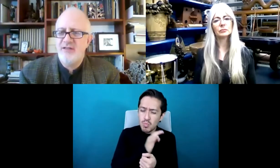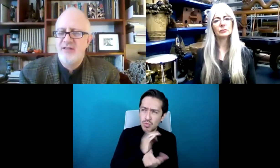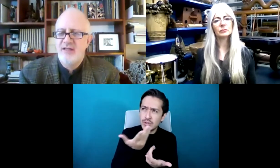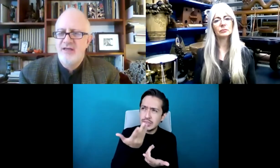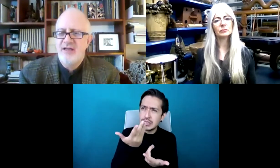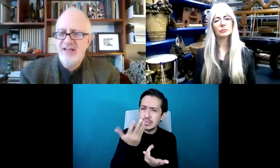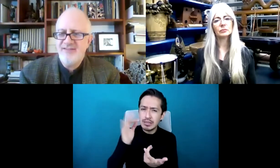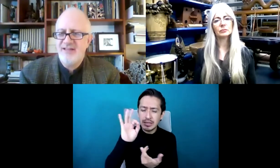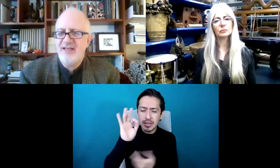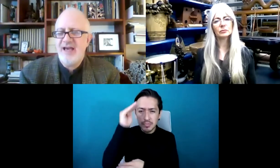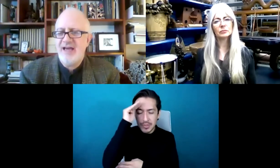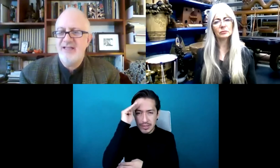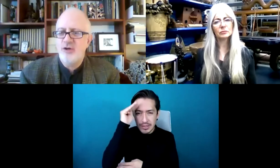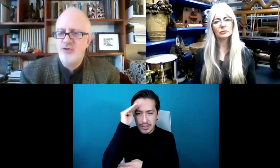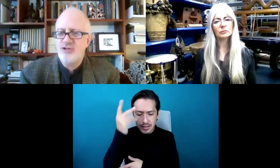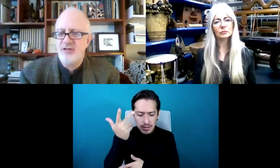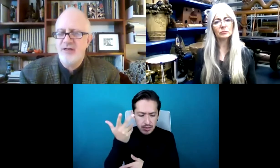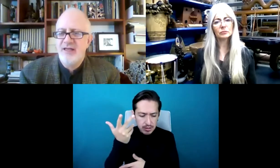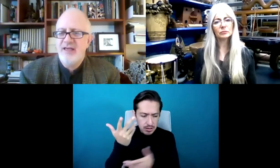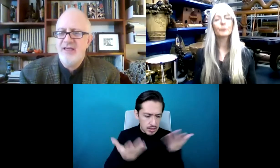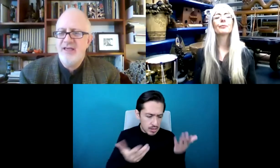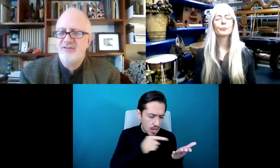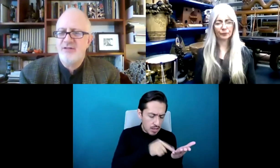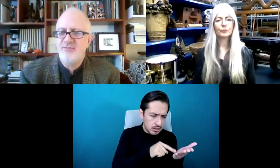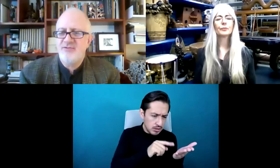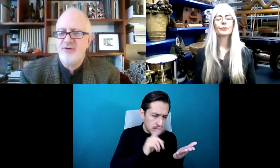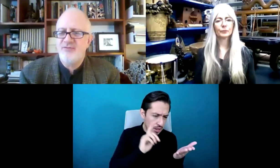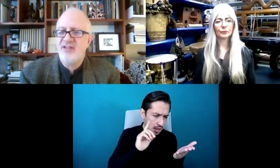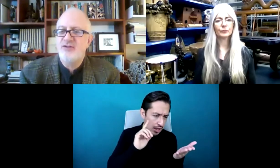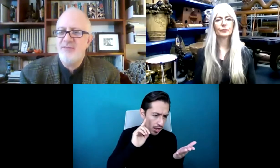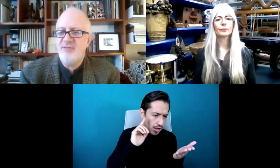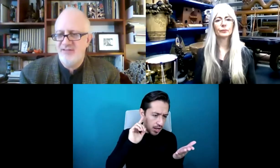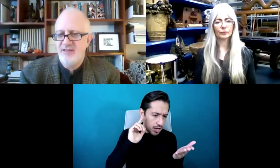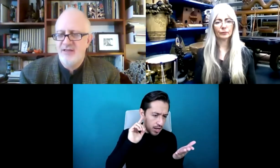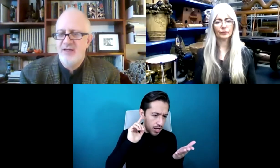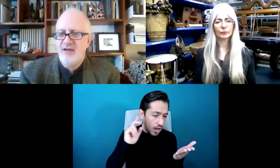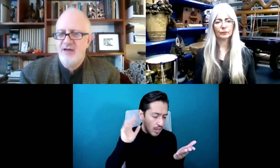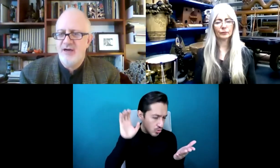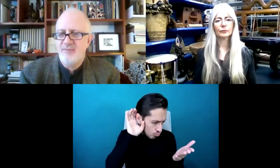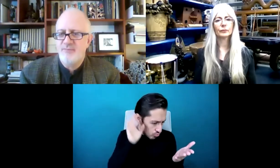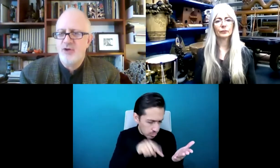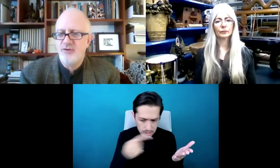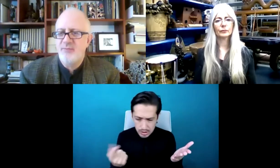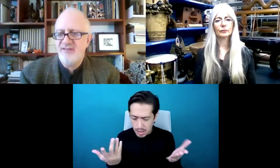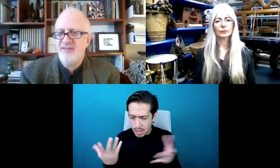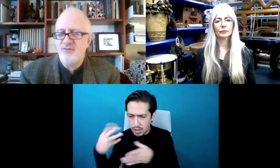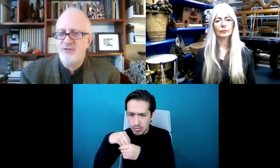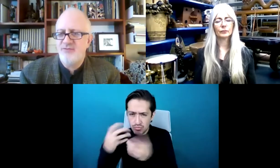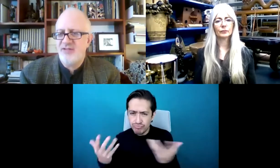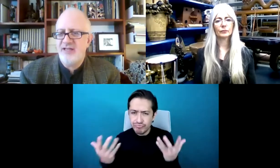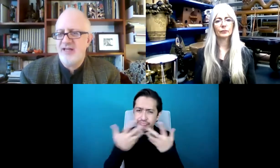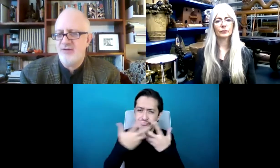en la relación entre escuchar e incluir. Como una especie